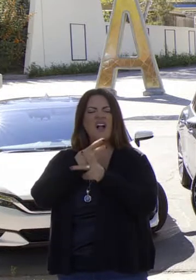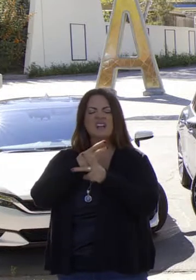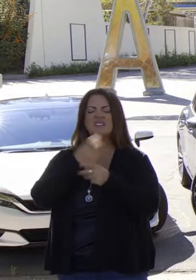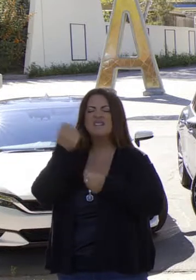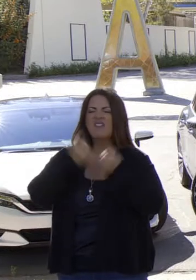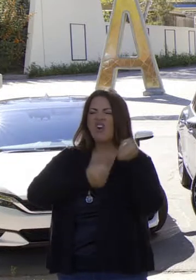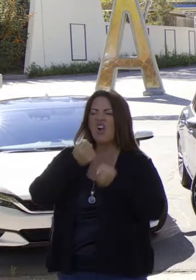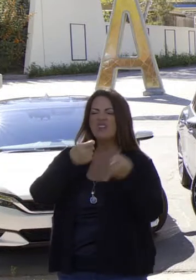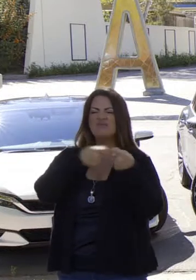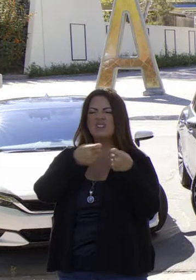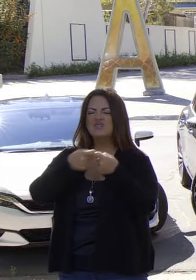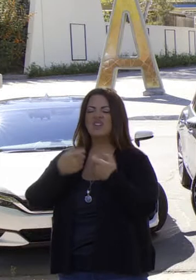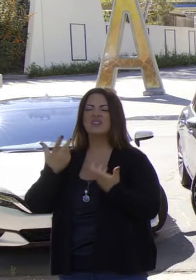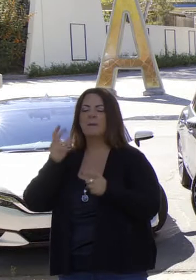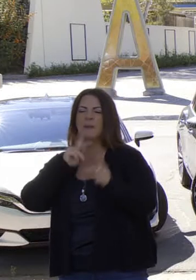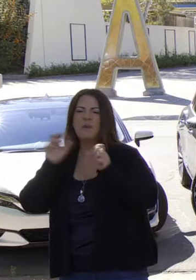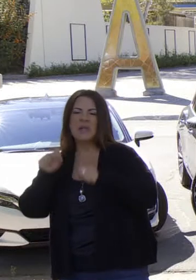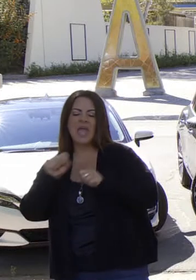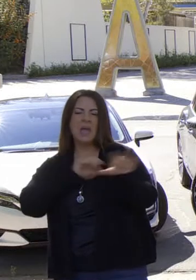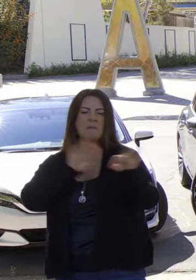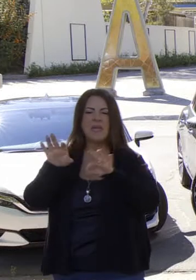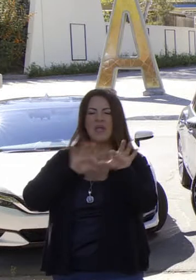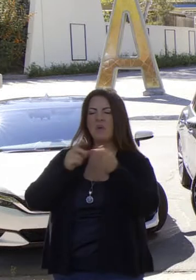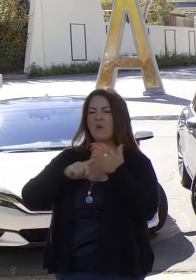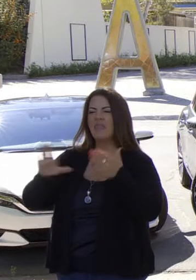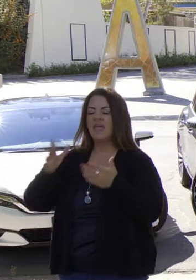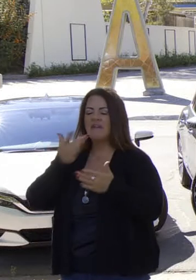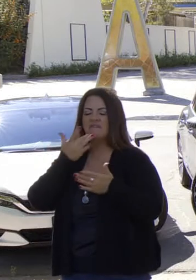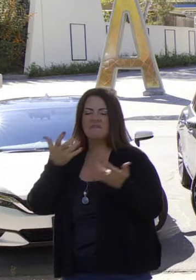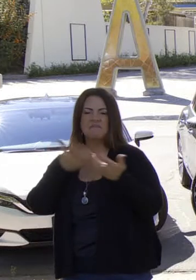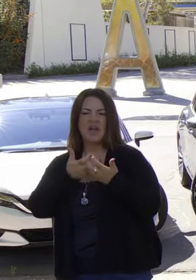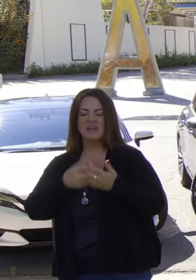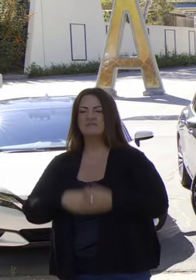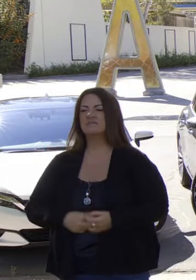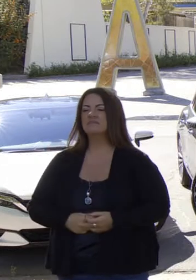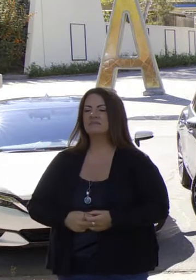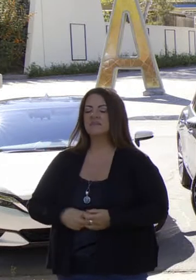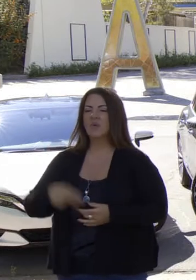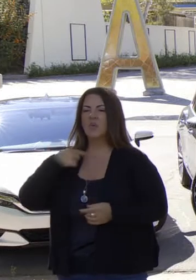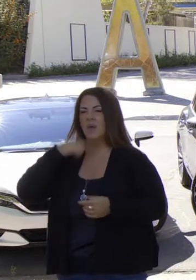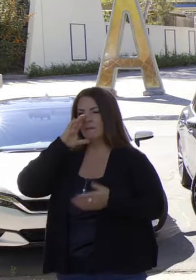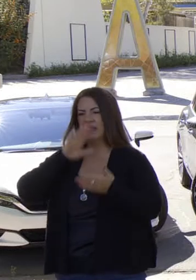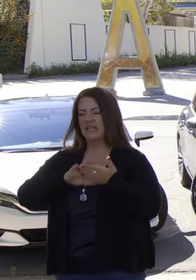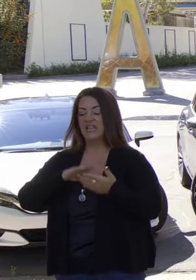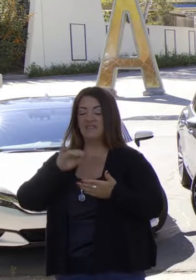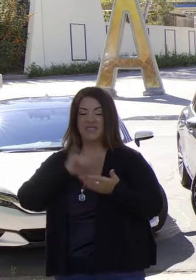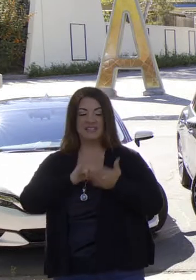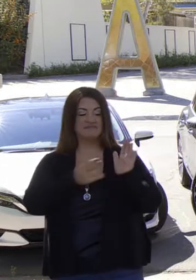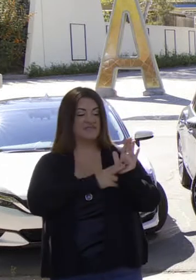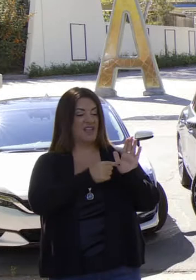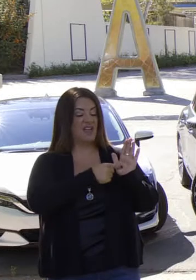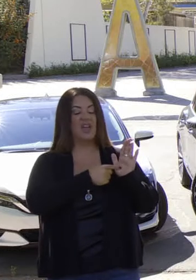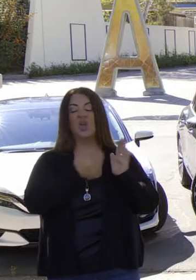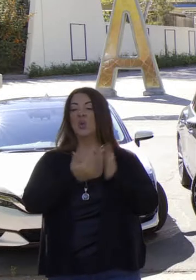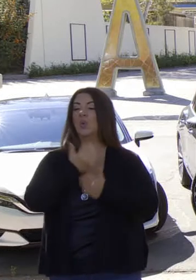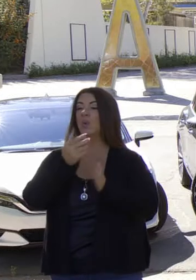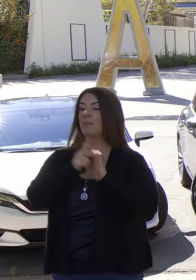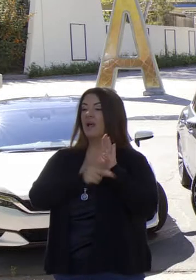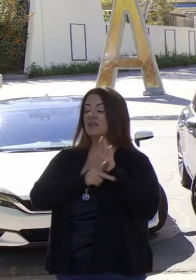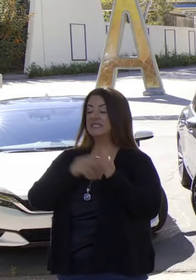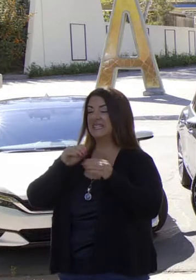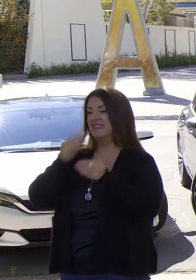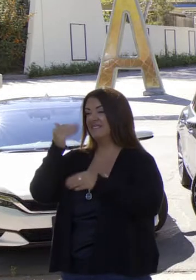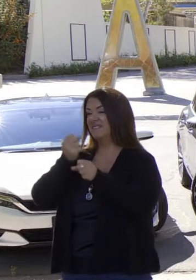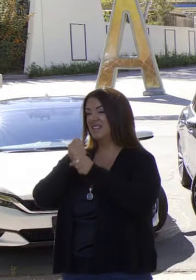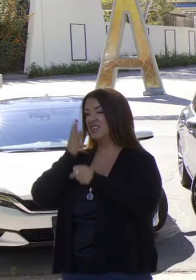opción para consumidores que van saliendo. El costo comienza a reducirse. Estamos a pocos años de llegar a paridad. Creemos que esta norma